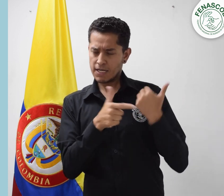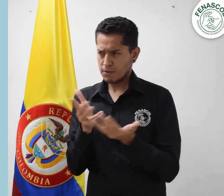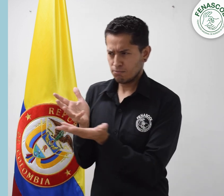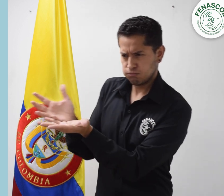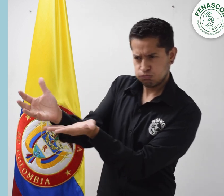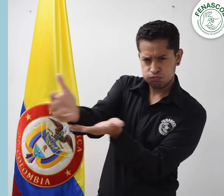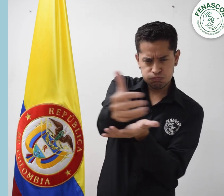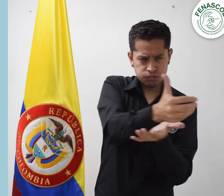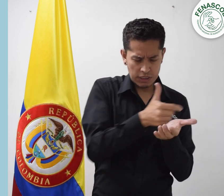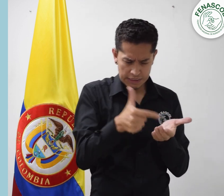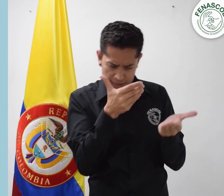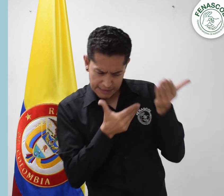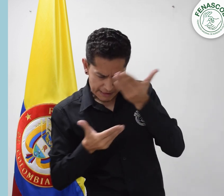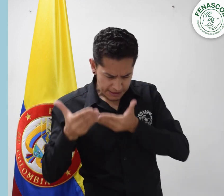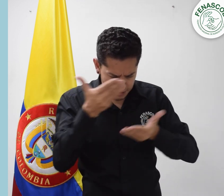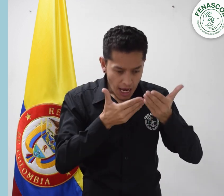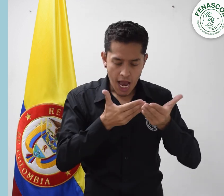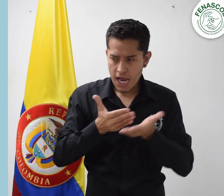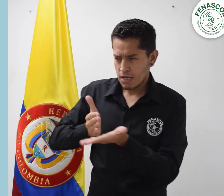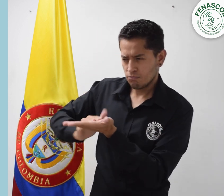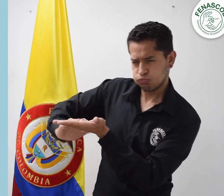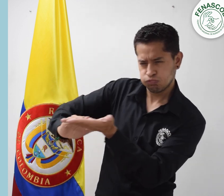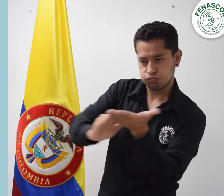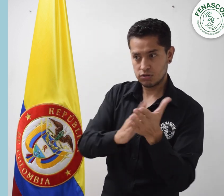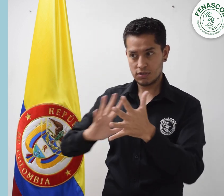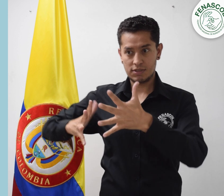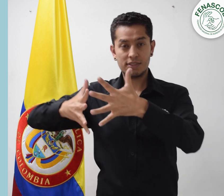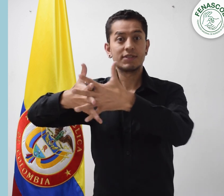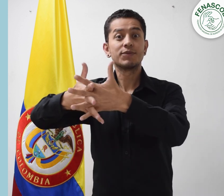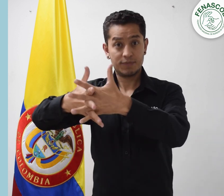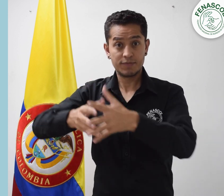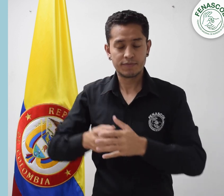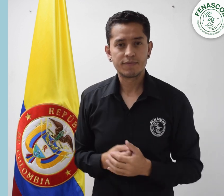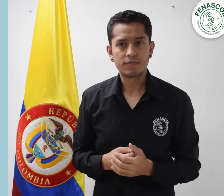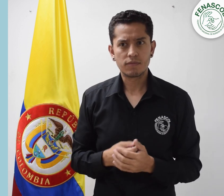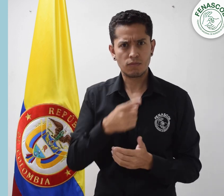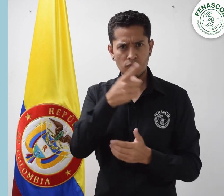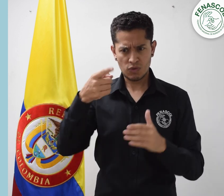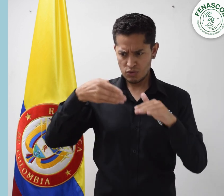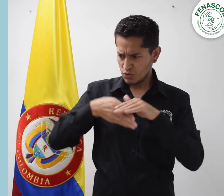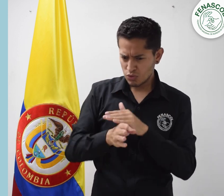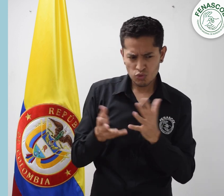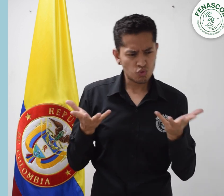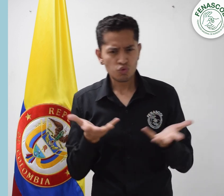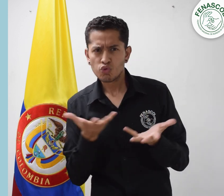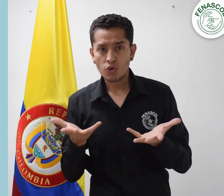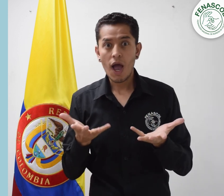emplear los ajustes razonables pertinentes. Pueden ingresar al siguiente link para